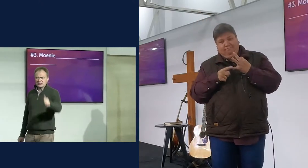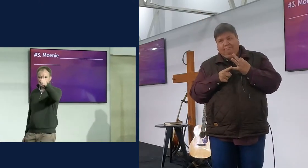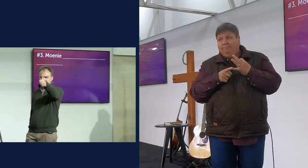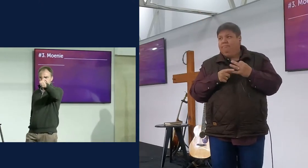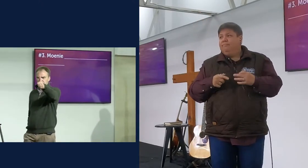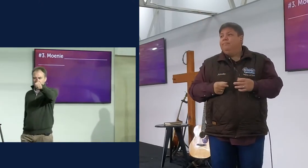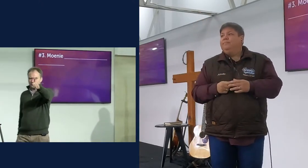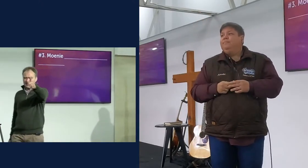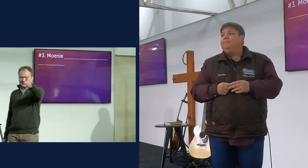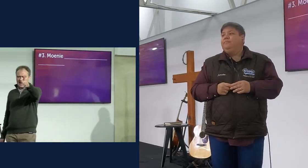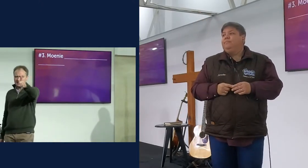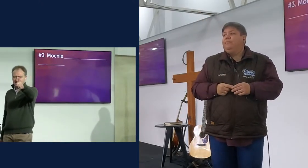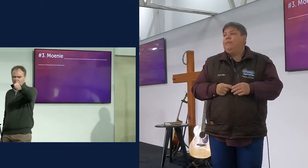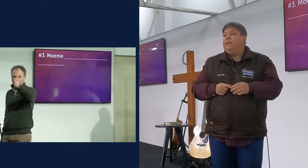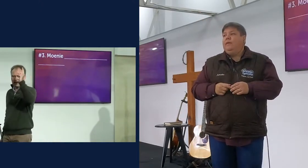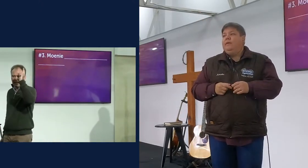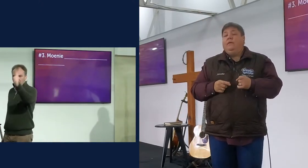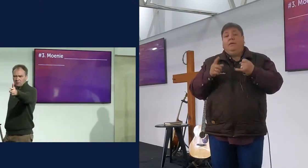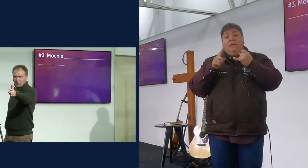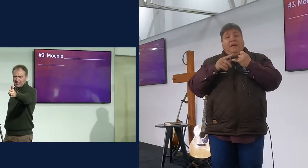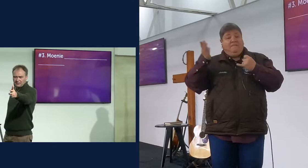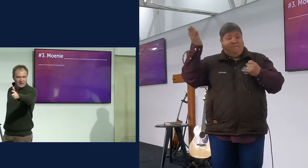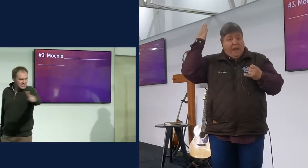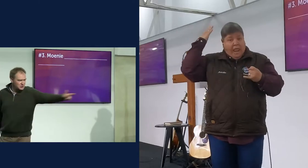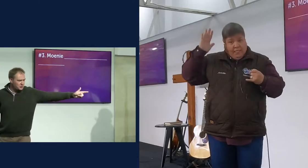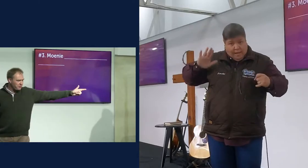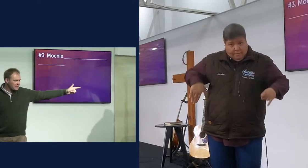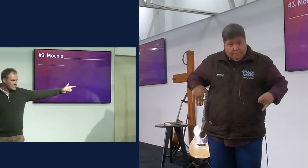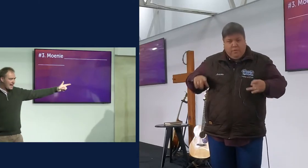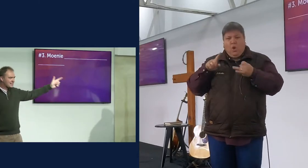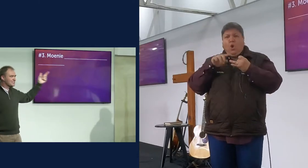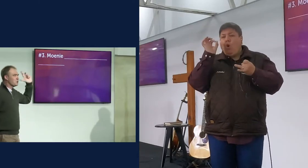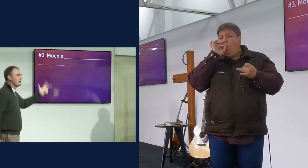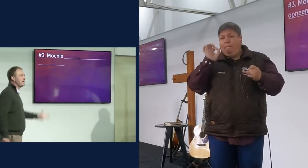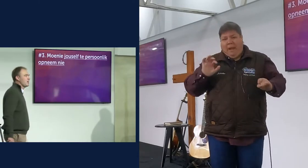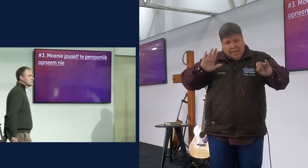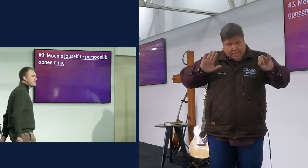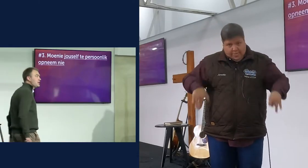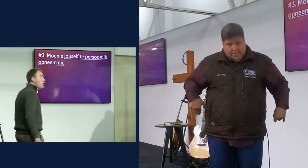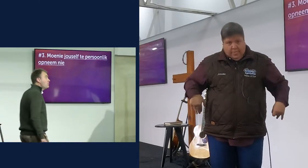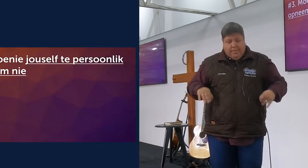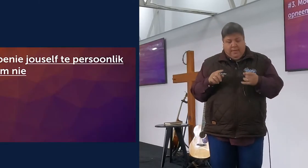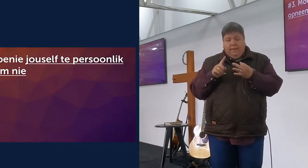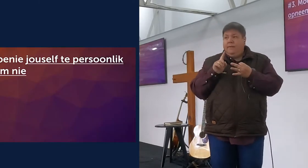so ek is gesê, moet nie jou verlede tarenstig opneem nie, moet nie mense's opinies tarenstig opneem nie,